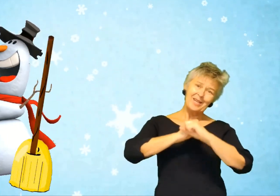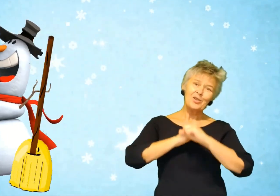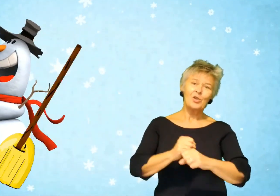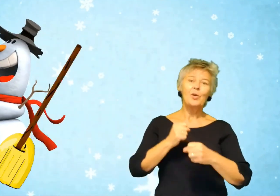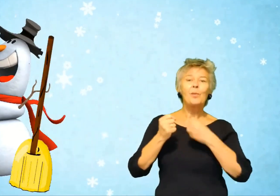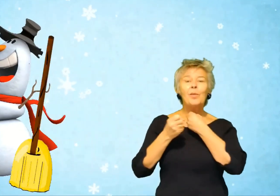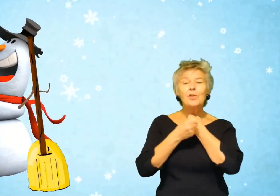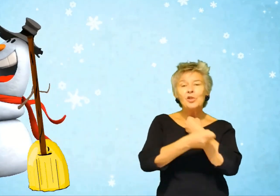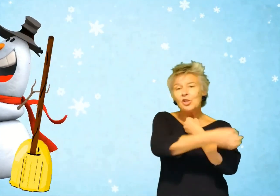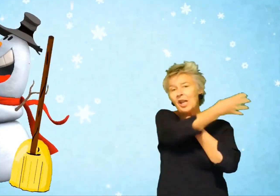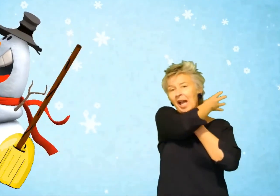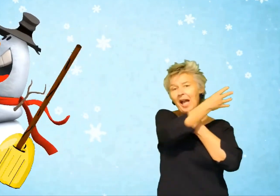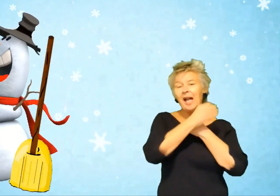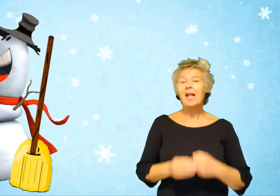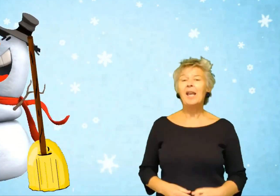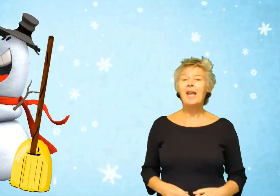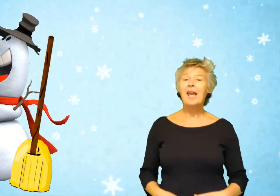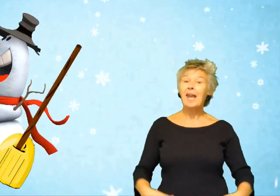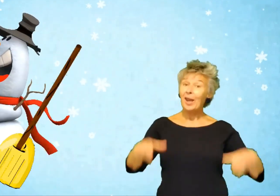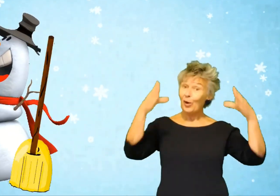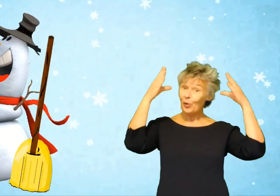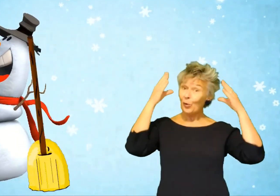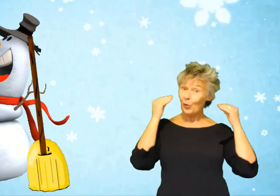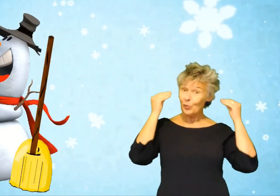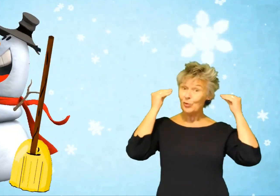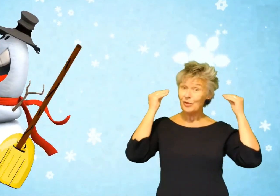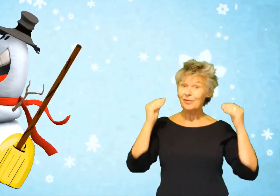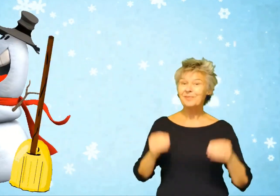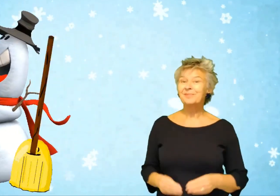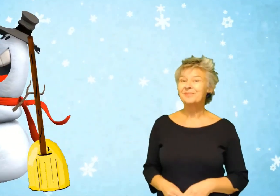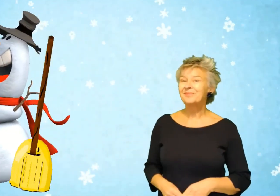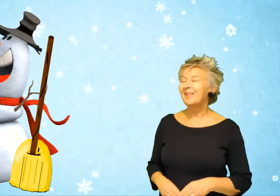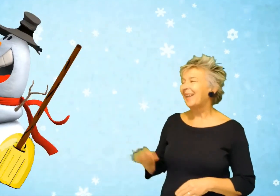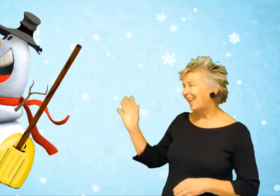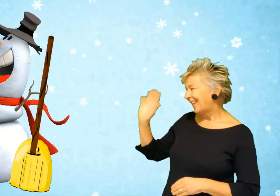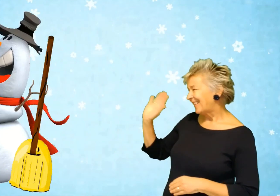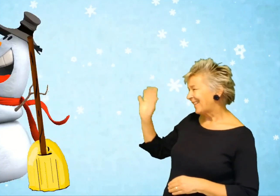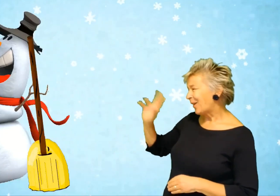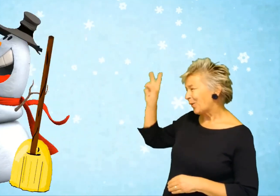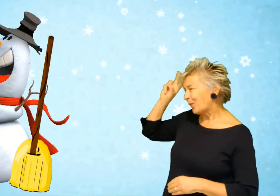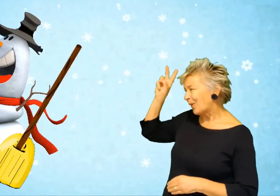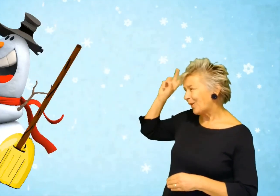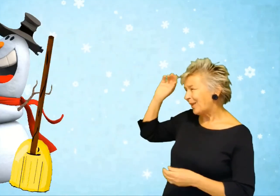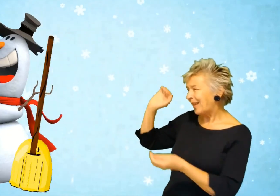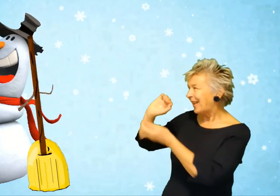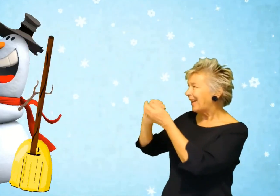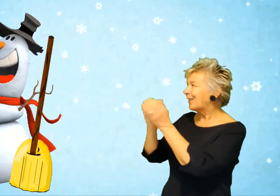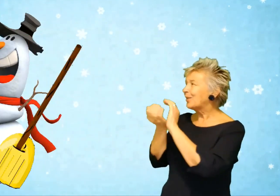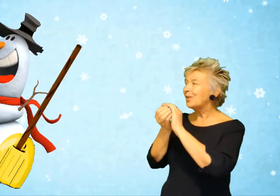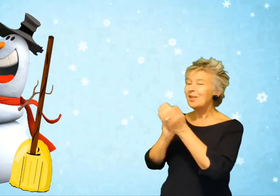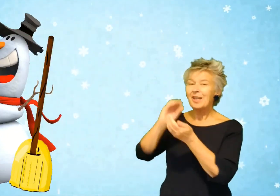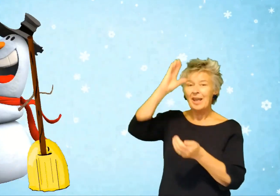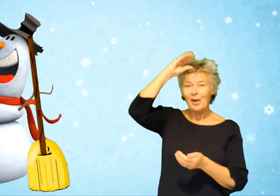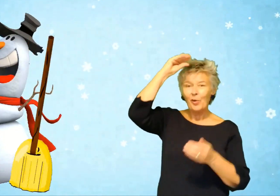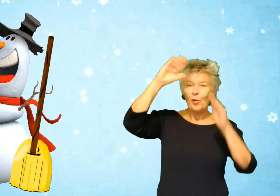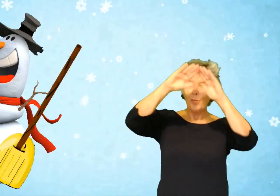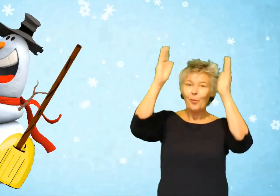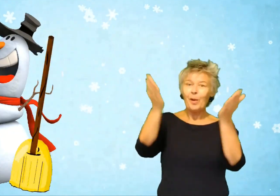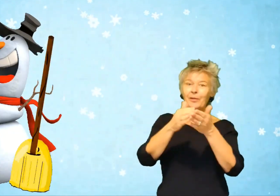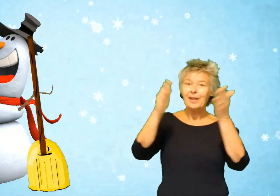bezem. Een sjaal en een hoed. Dag, meneer, de